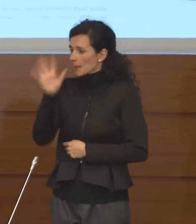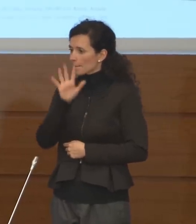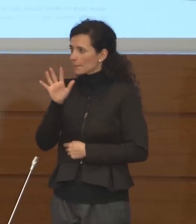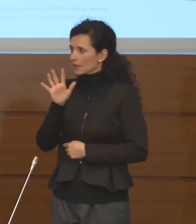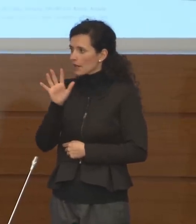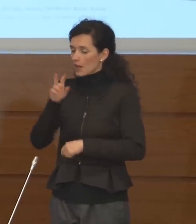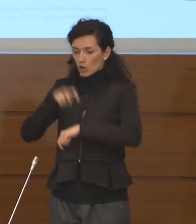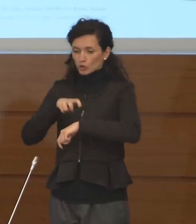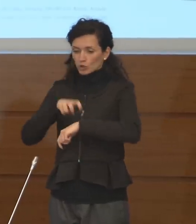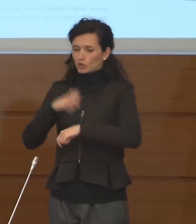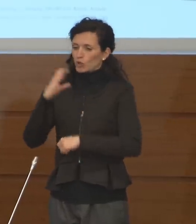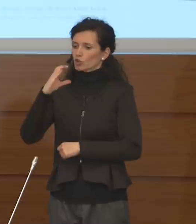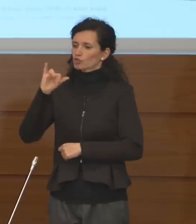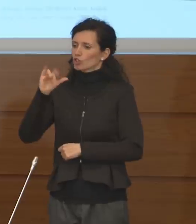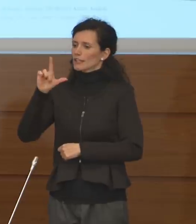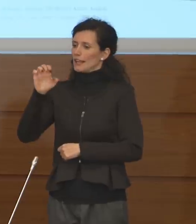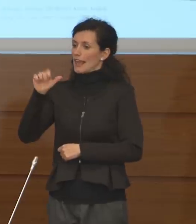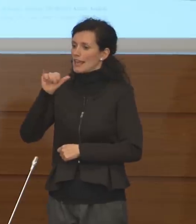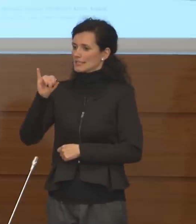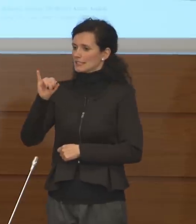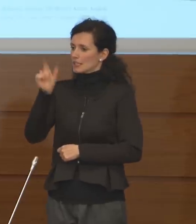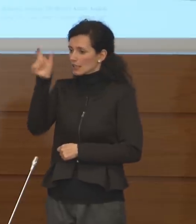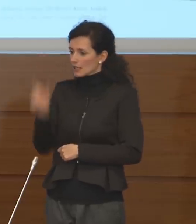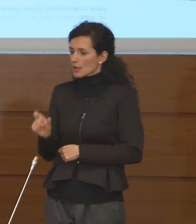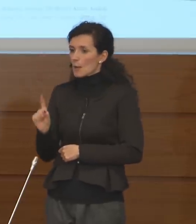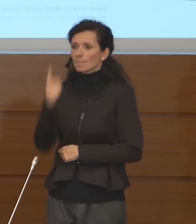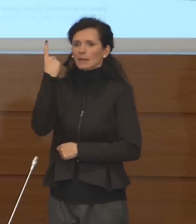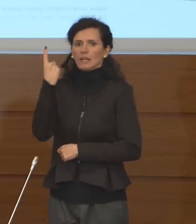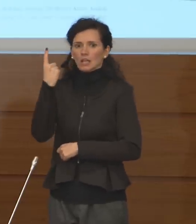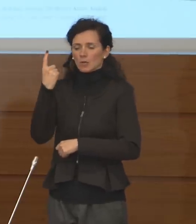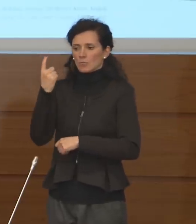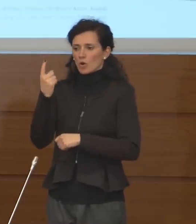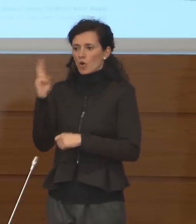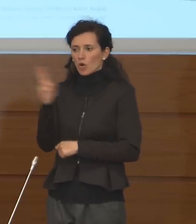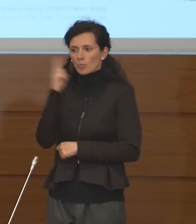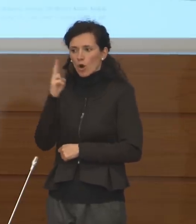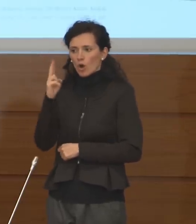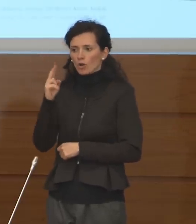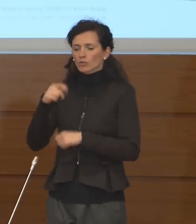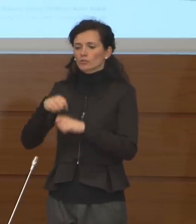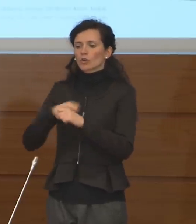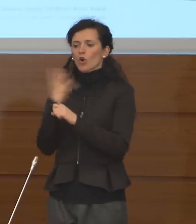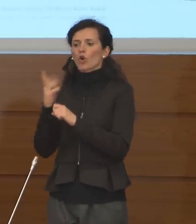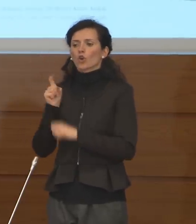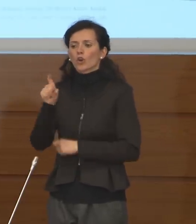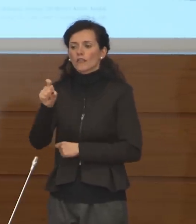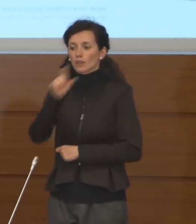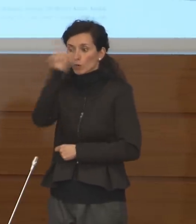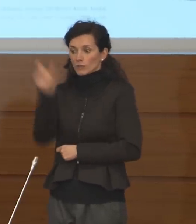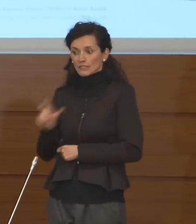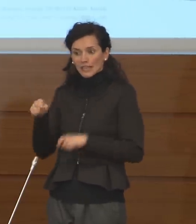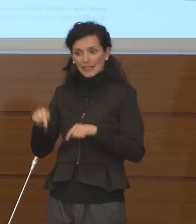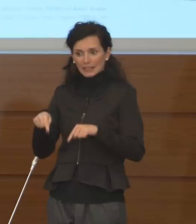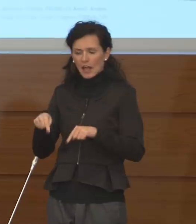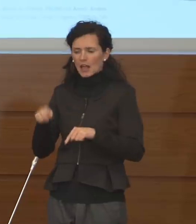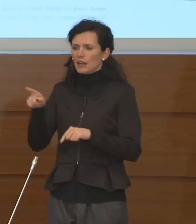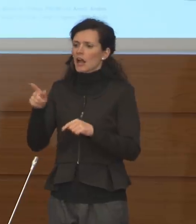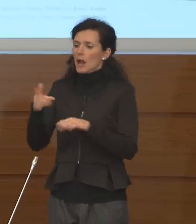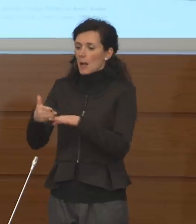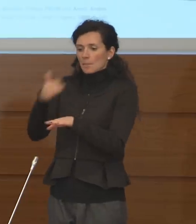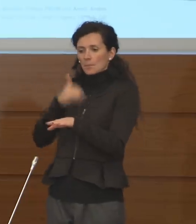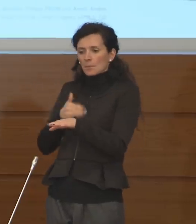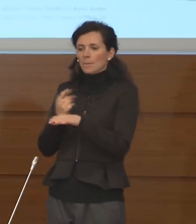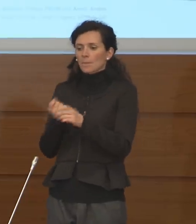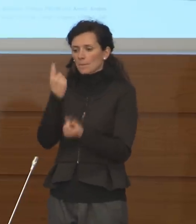il dottor Cilesi sia il primo caso di morte di coronavirus in Italia. Non aveva patologie